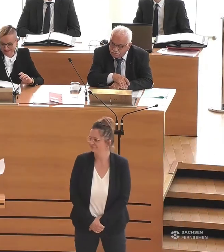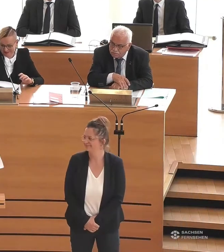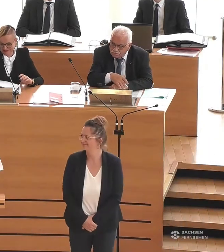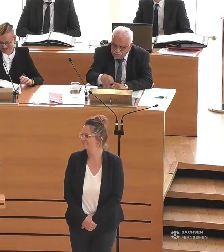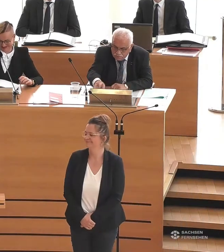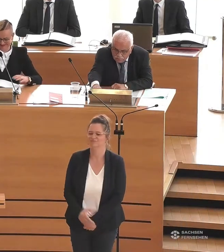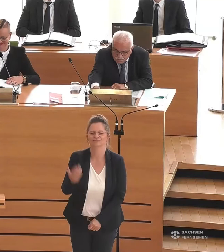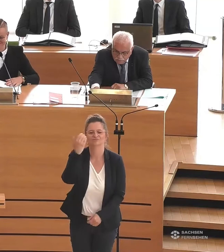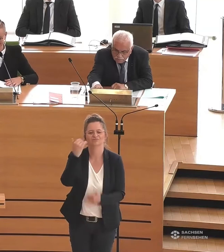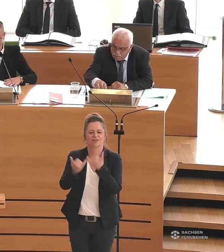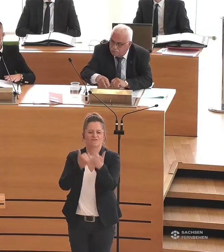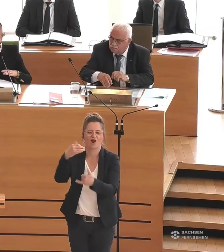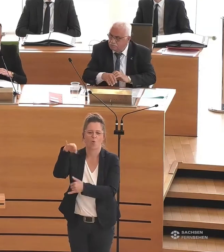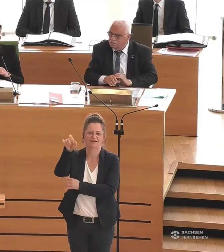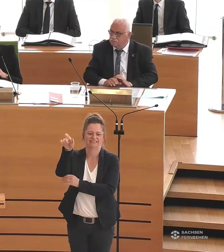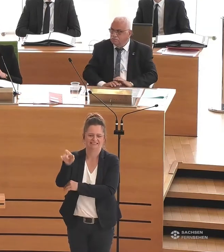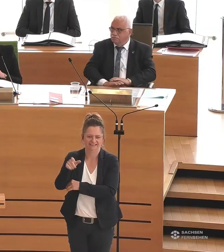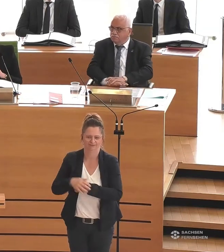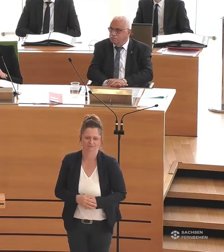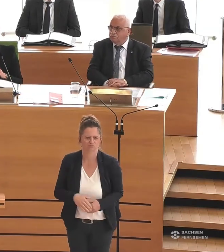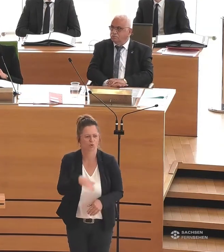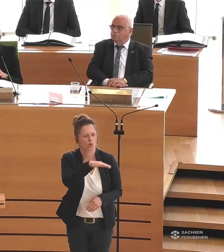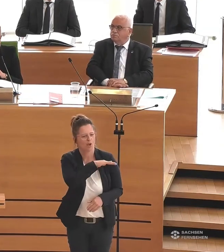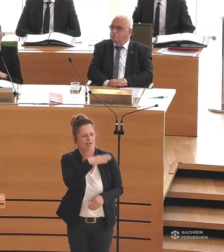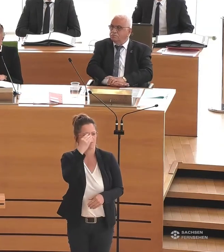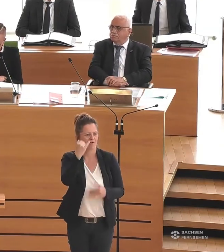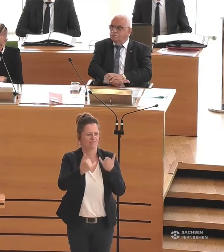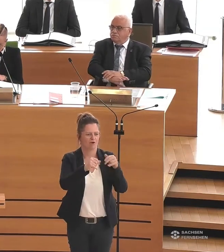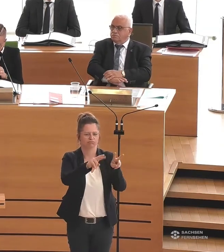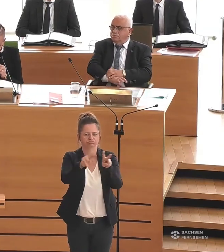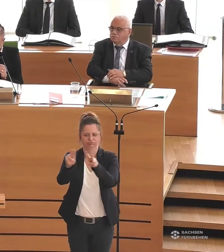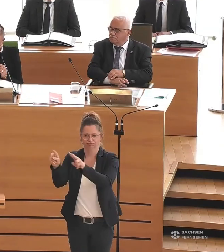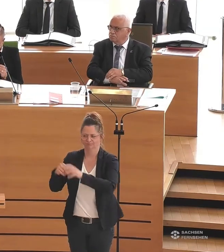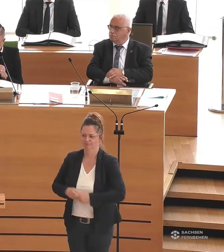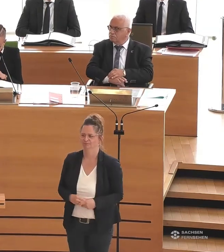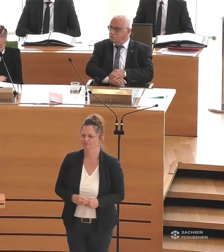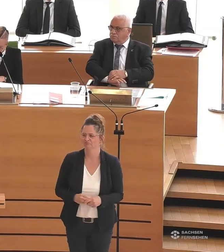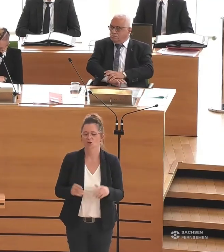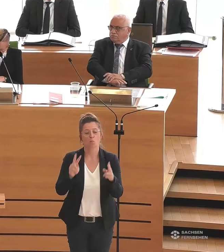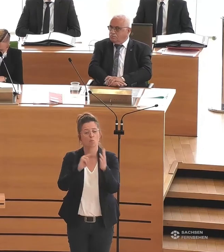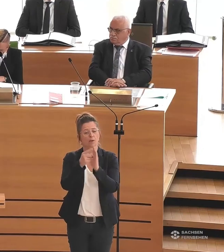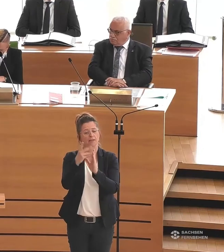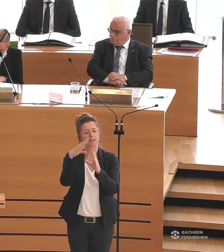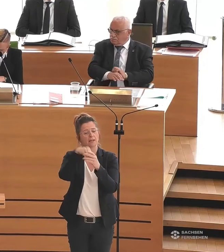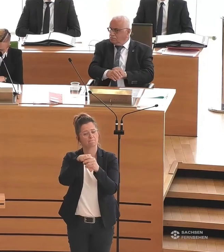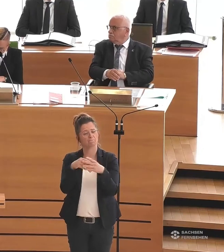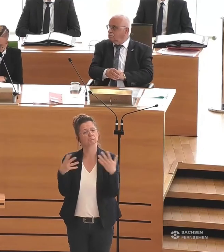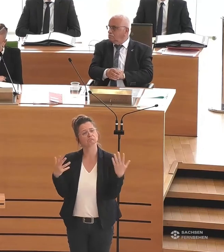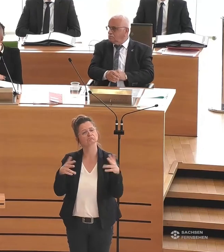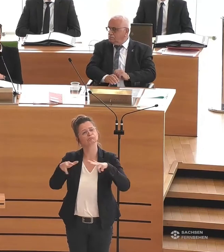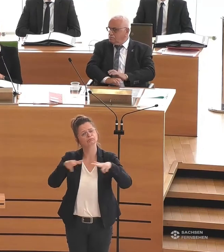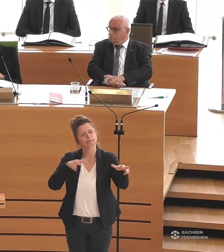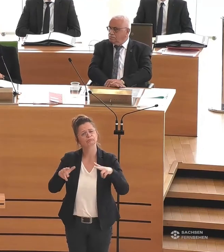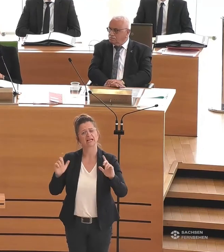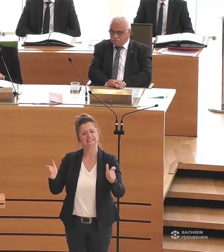Sehr geehrte Frau Präsidentin! Liebe Kolleginnen und Kollegen! Politik für eine barrierefreie Gesellschaft besteht nicht aus